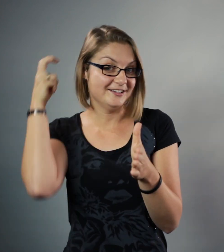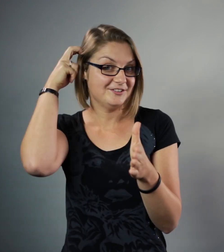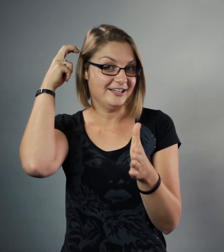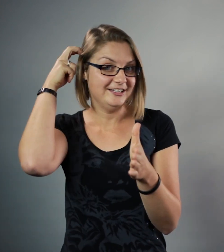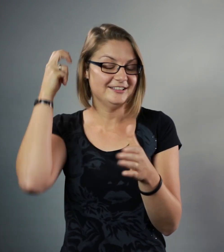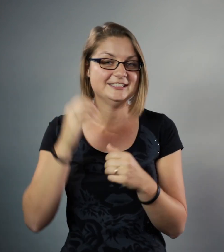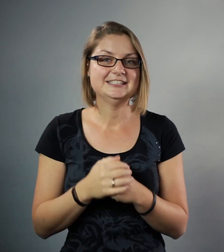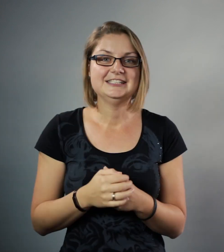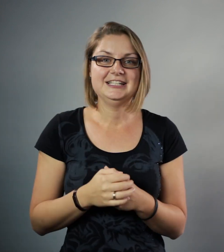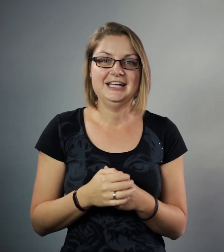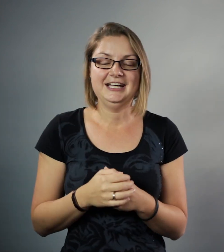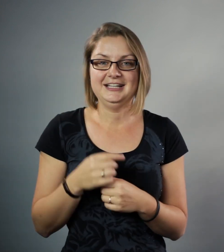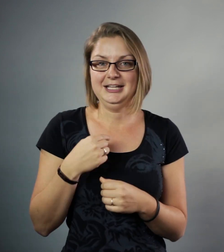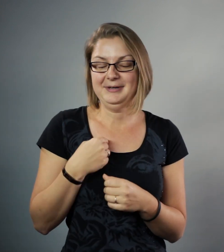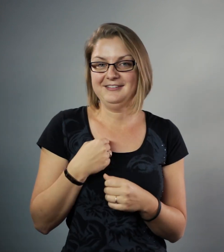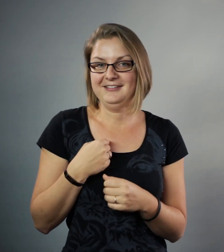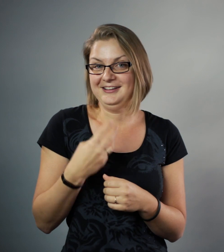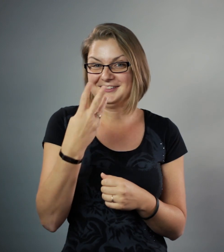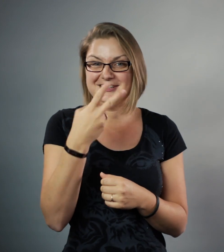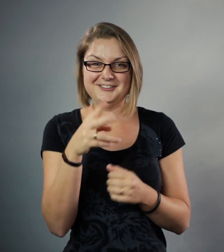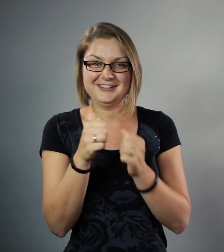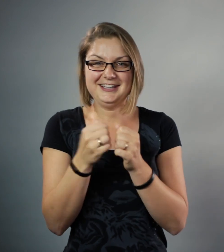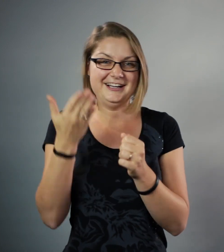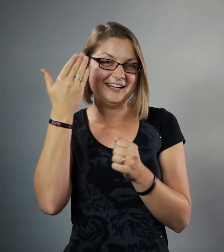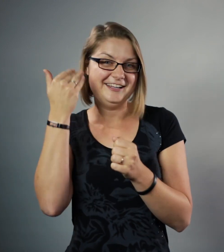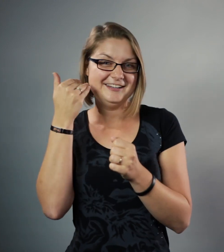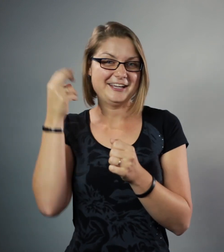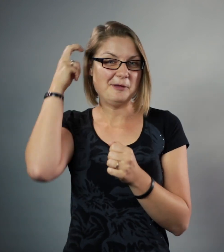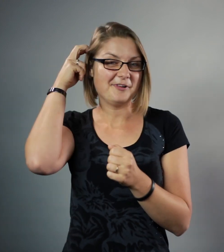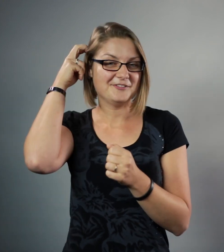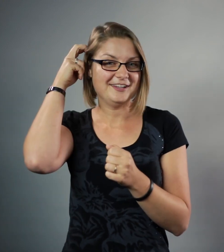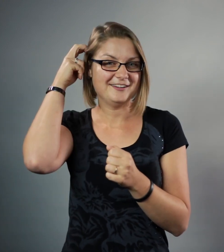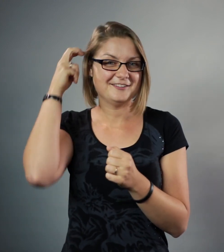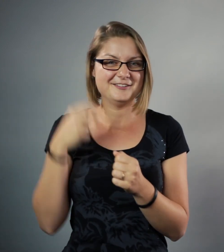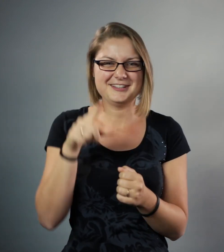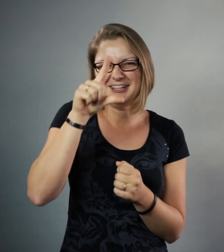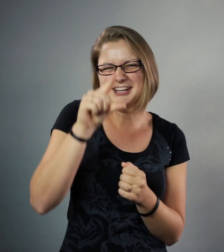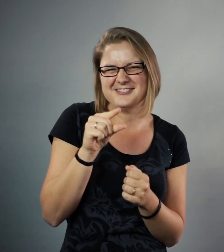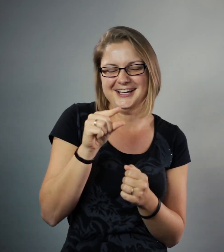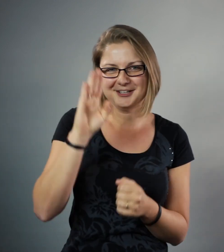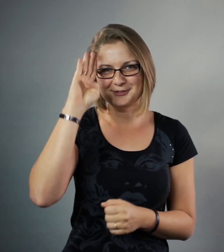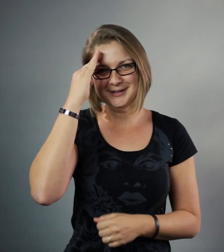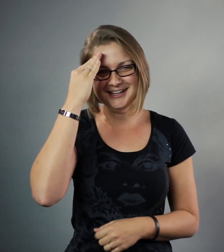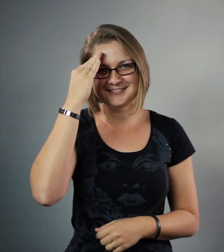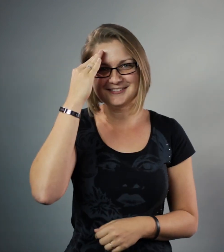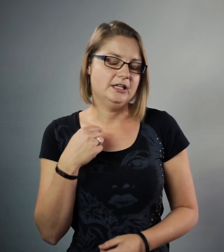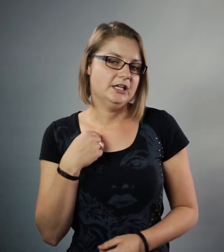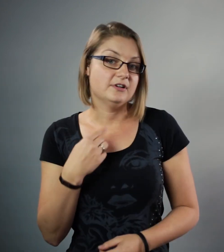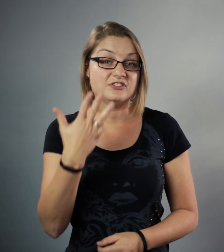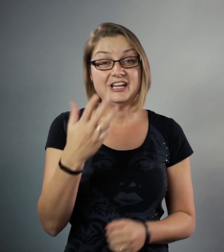CI. En ik ben 23 jaar geleden geïmplanteerd. Dus daar is heel weinig van bekend. Ik was